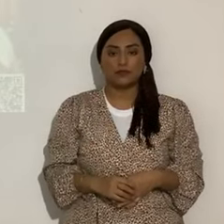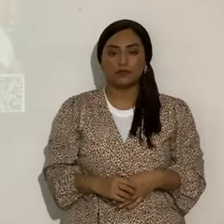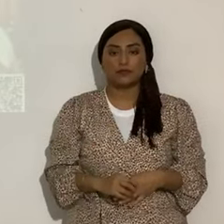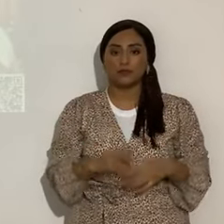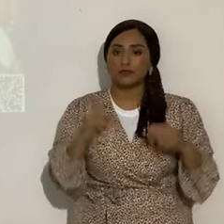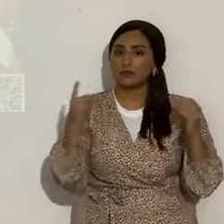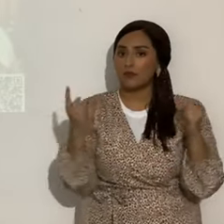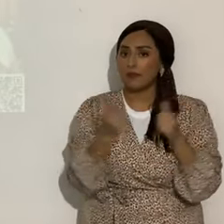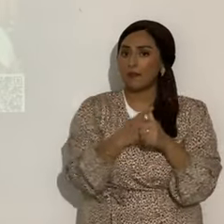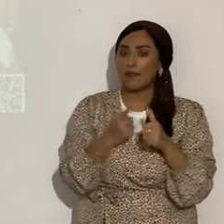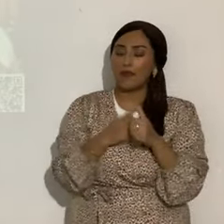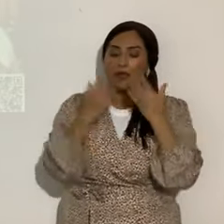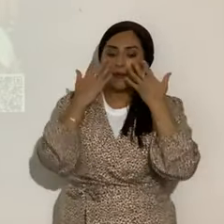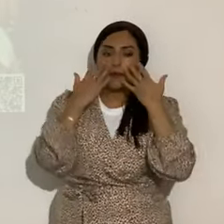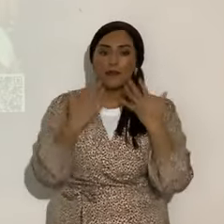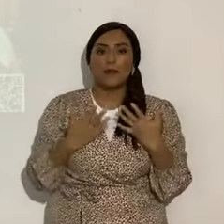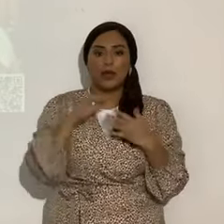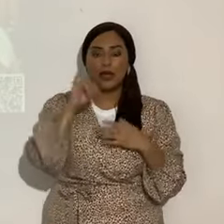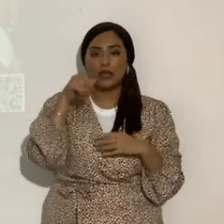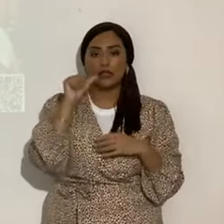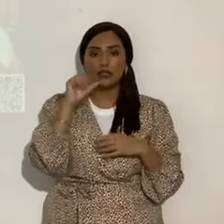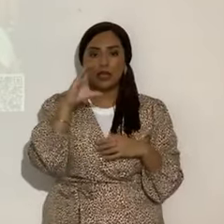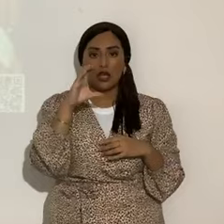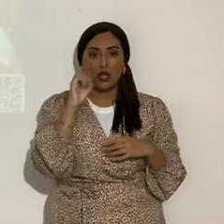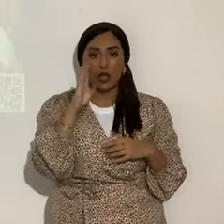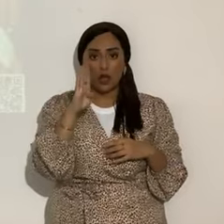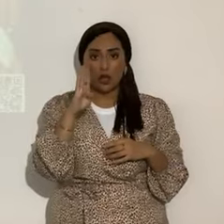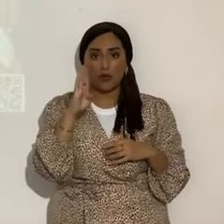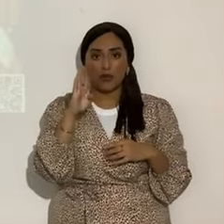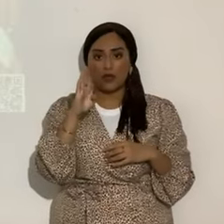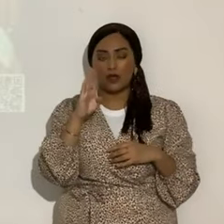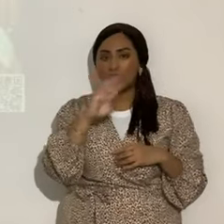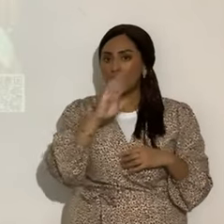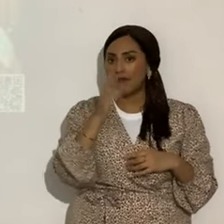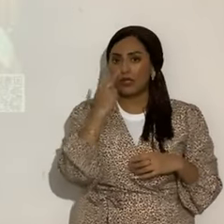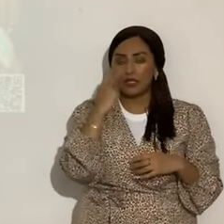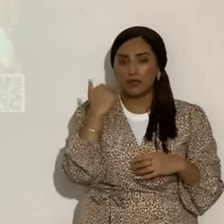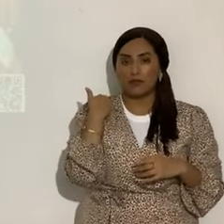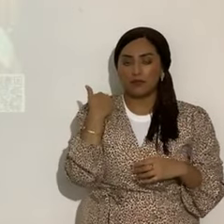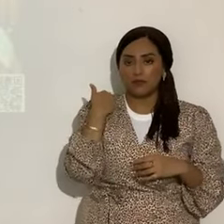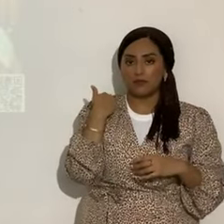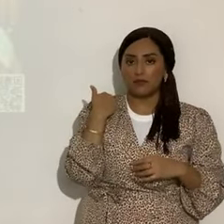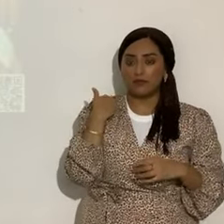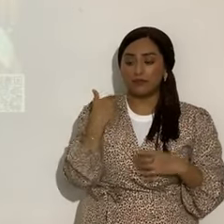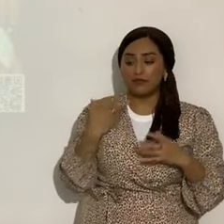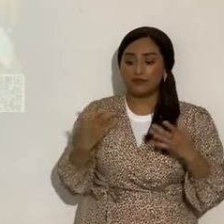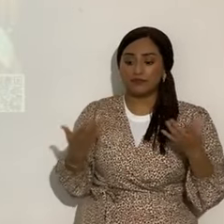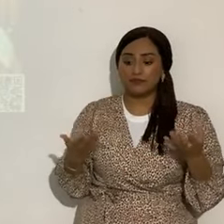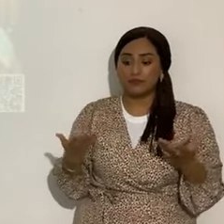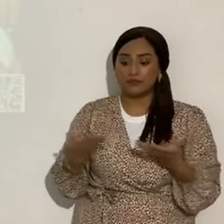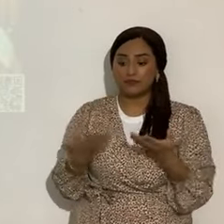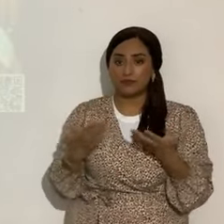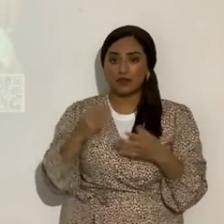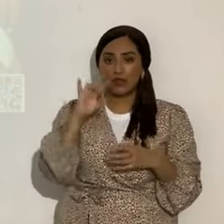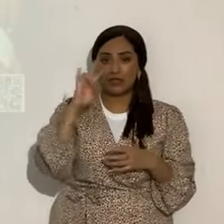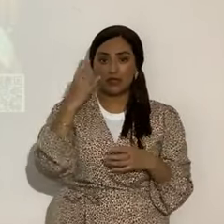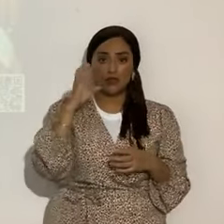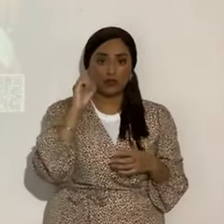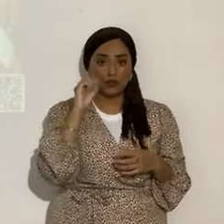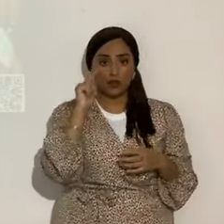Principalmente la angustia de Jacob, como nunca. Esto, del 7 de octubre para acá, se ha ido